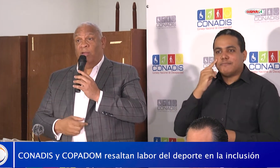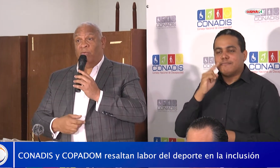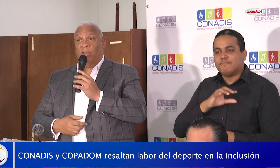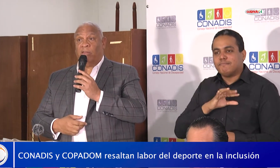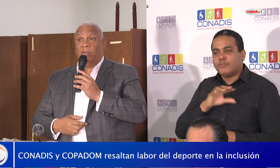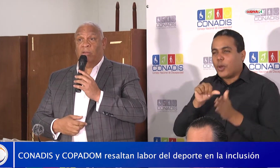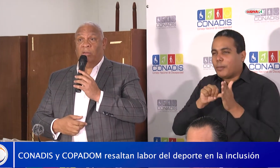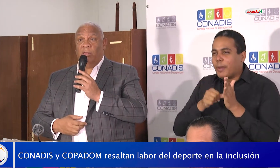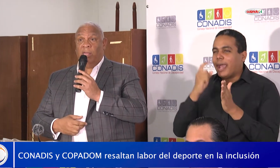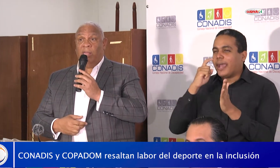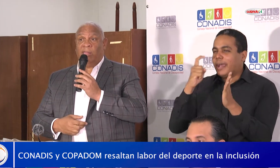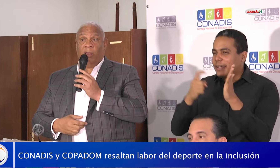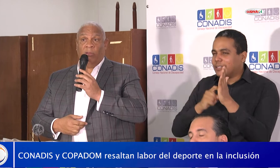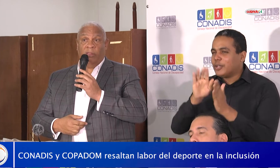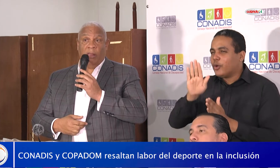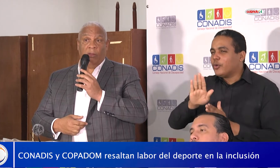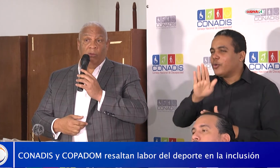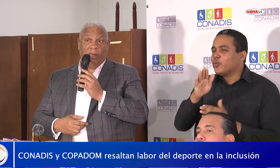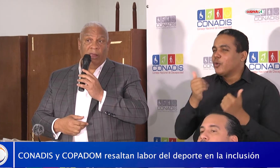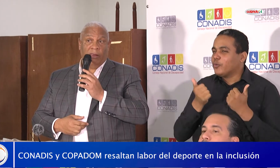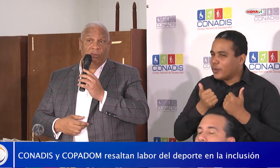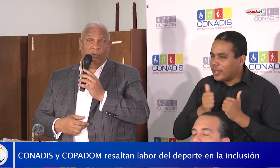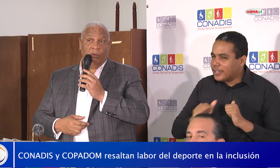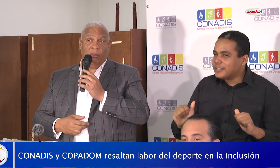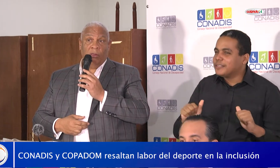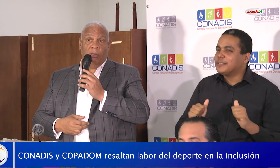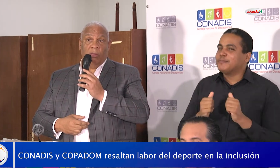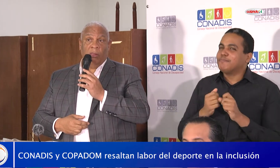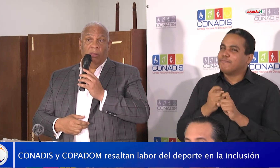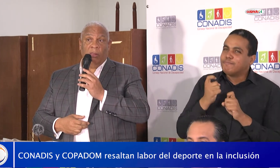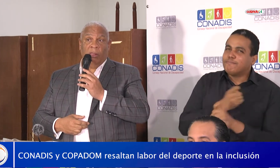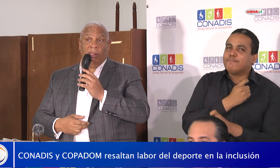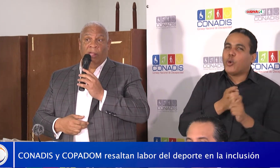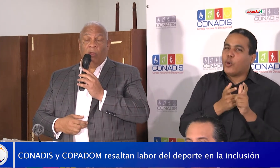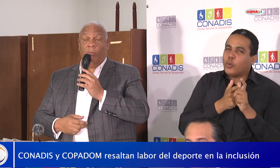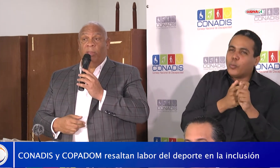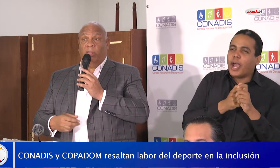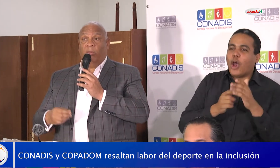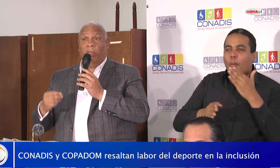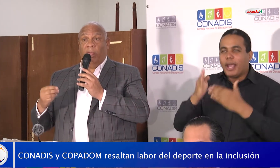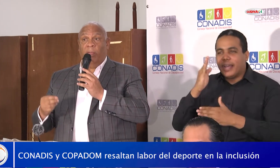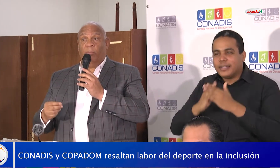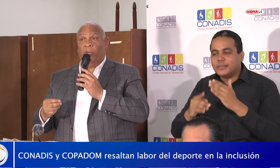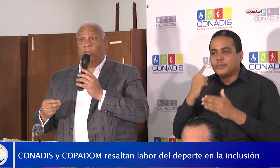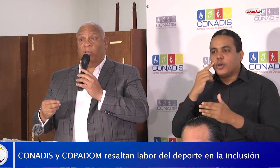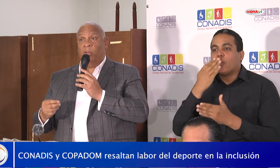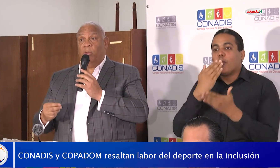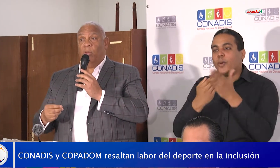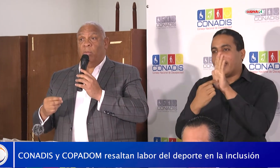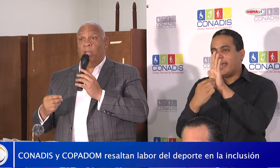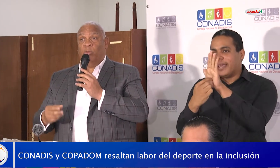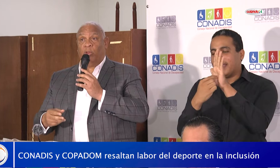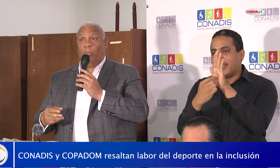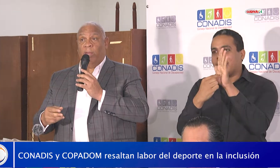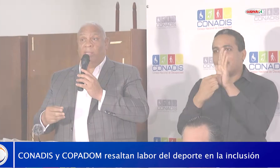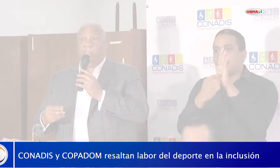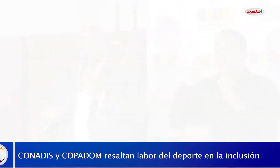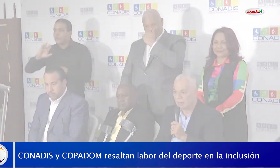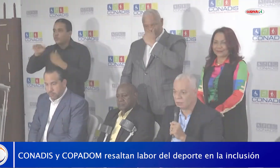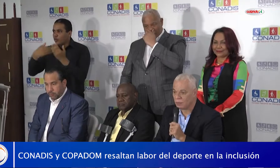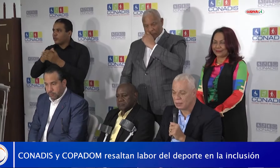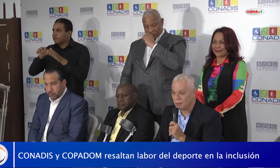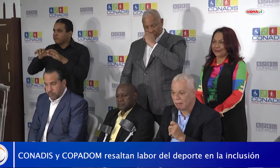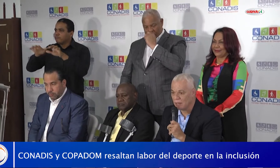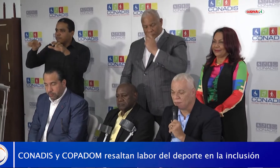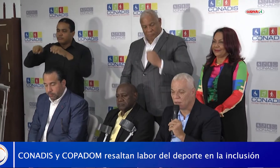el esfuerzo extraordinario que ustedes han hecho y que se han convertido en ejemplo para nuestro país.